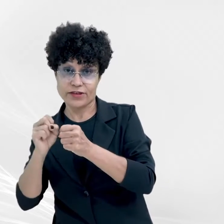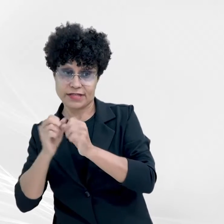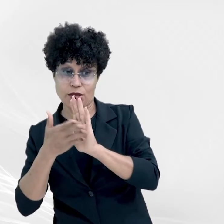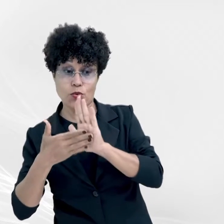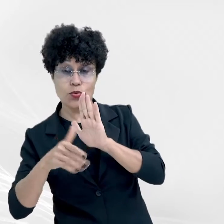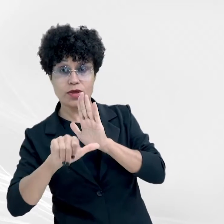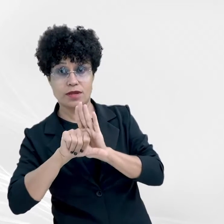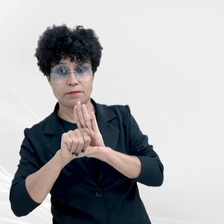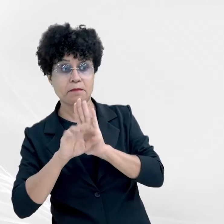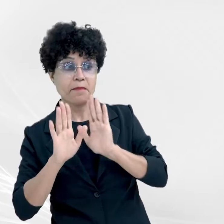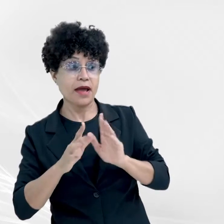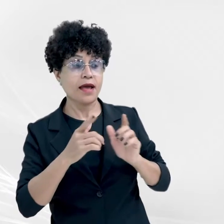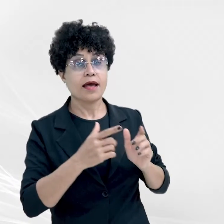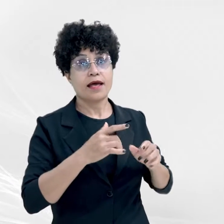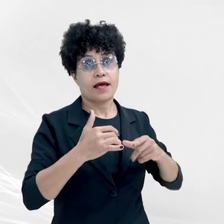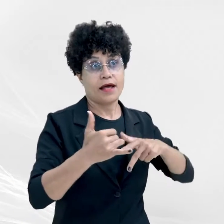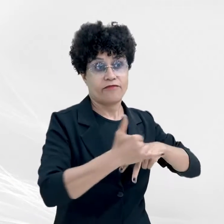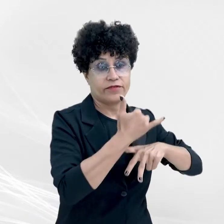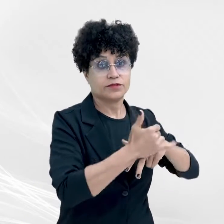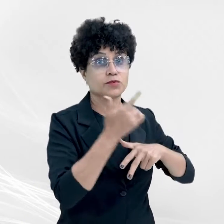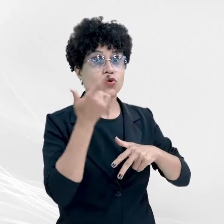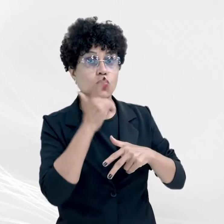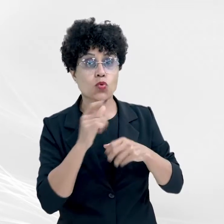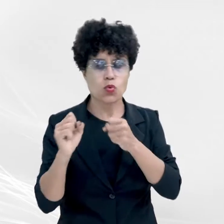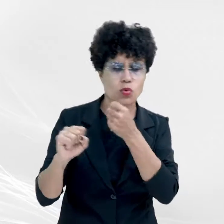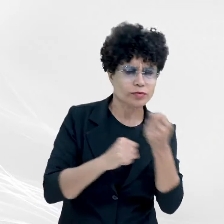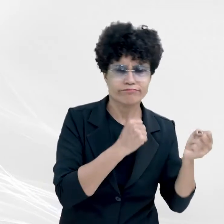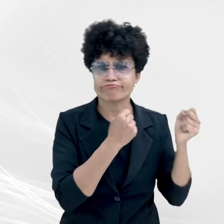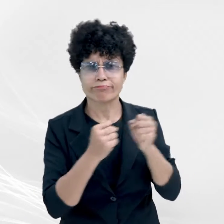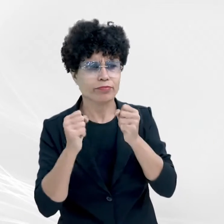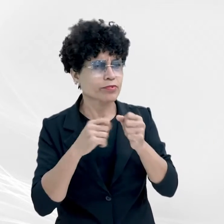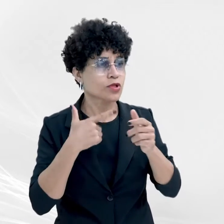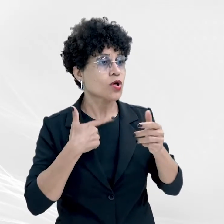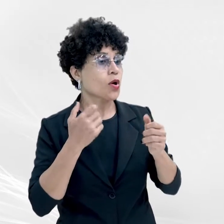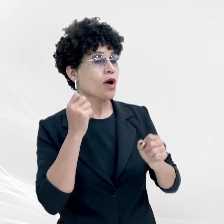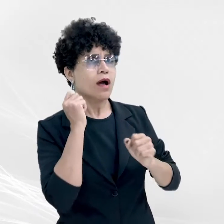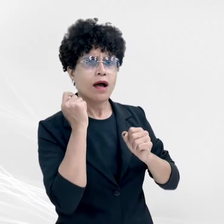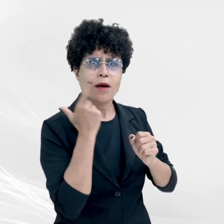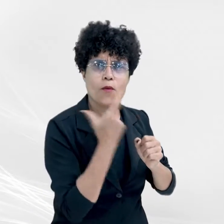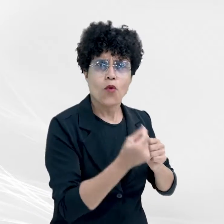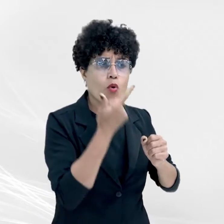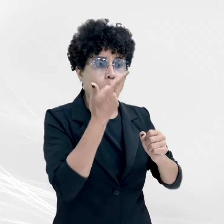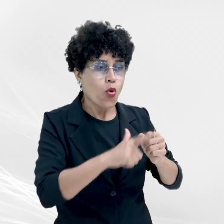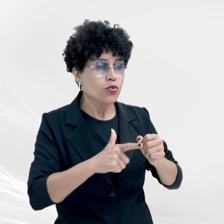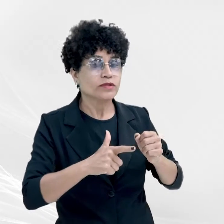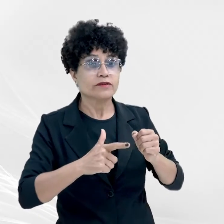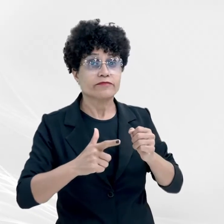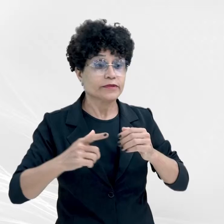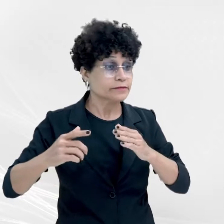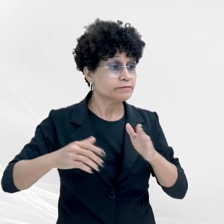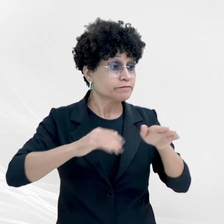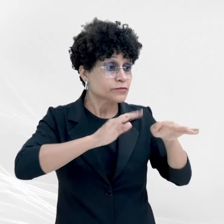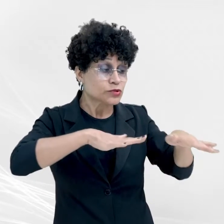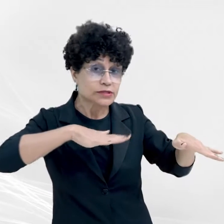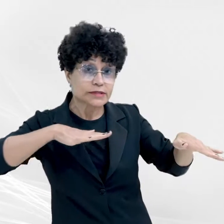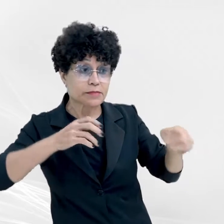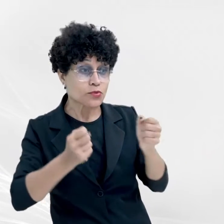vítima conseguiu se desvencilhar do agressor e saiu correndo novamente pelo estacionamento do condomínio em direção à